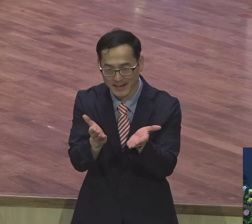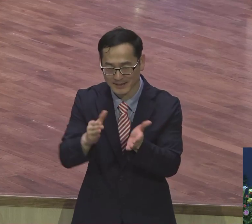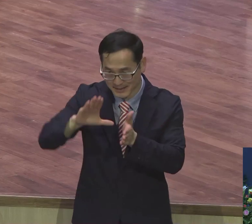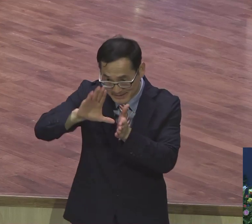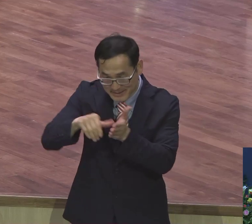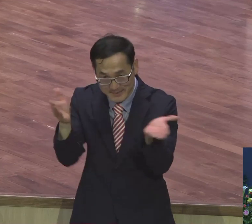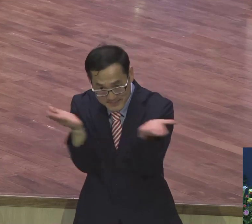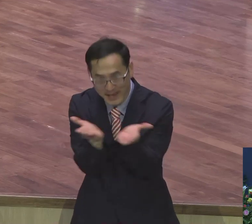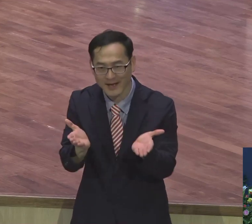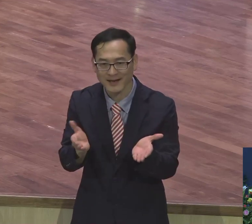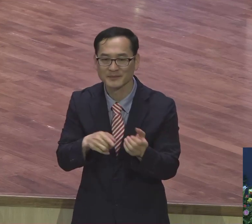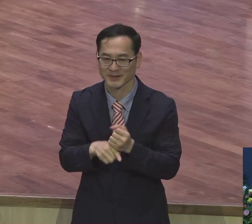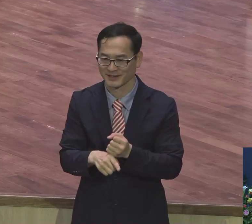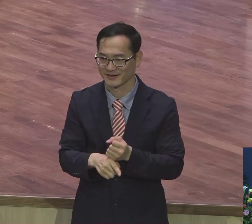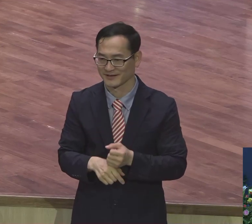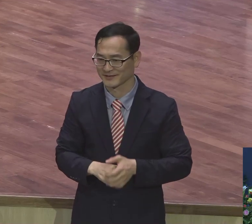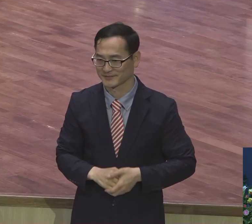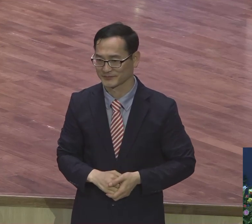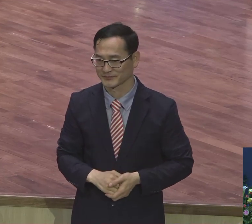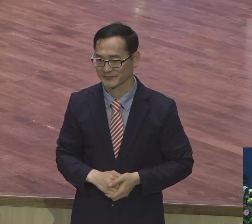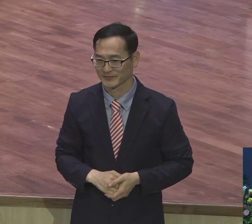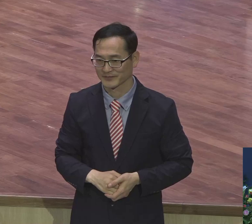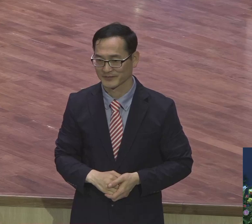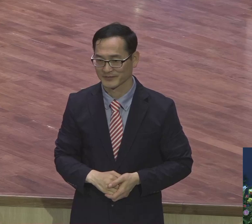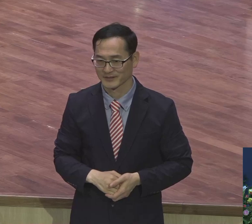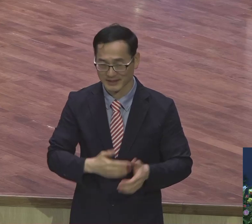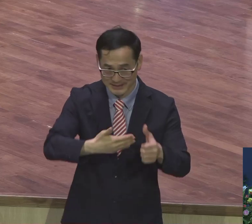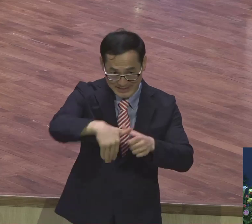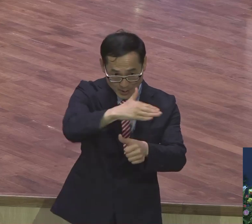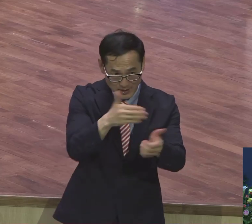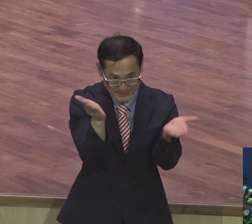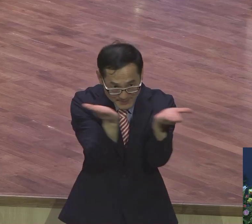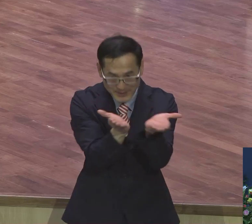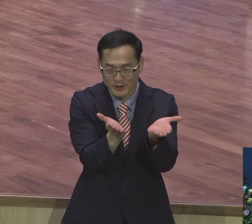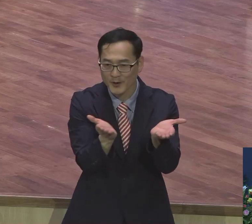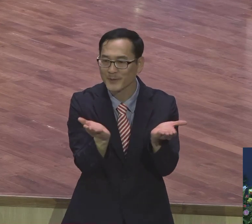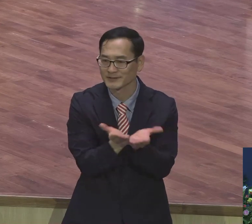말하는 막연한 아름다움이 아니라 때에 알맞다. 적당하다.